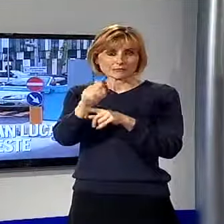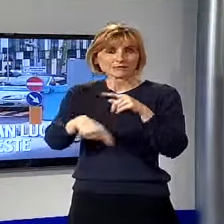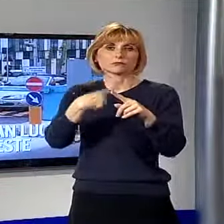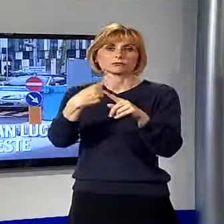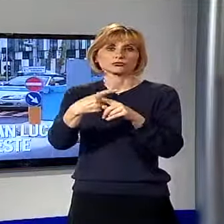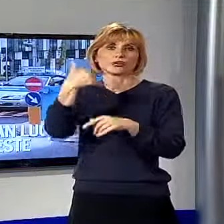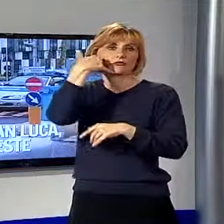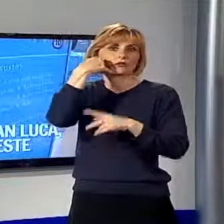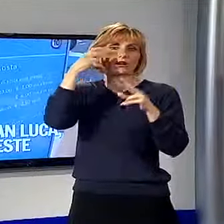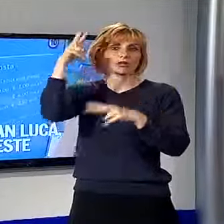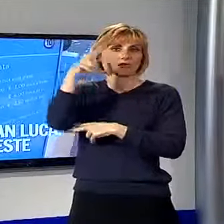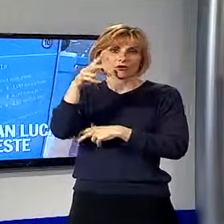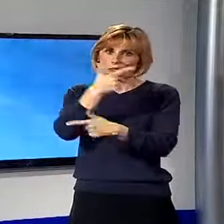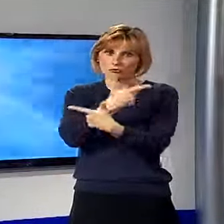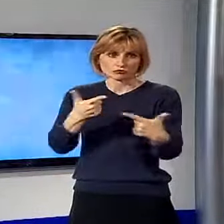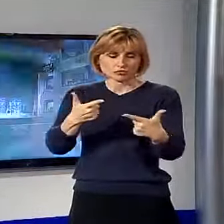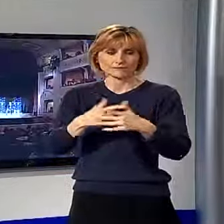si sta svuotando lentamente.